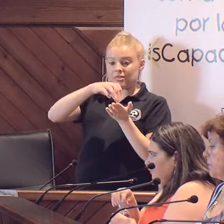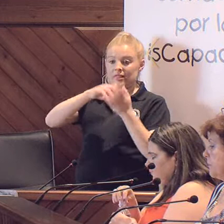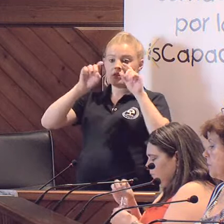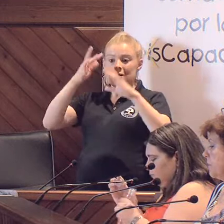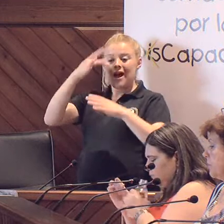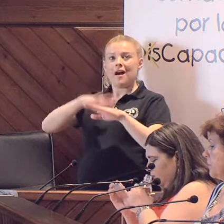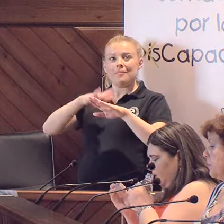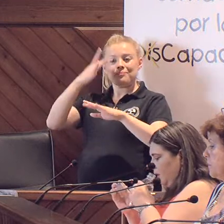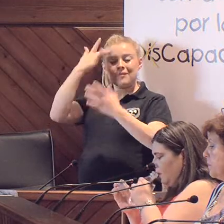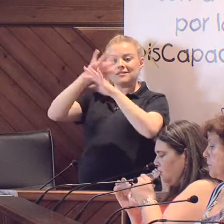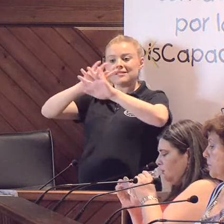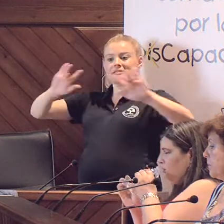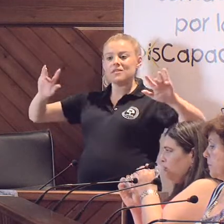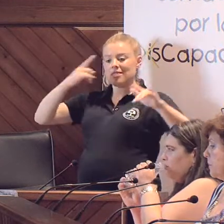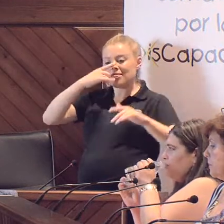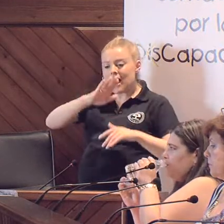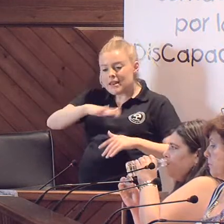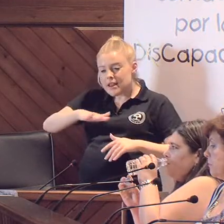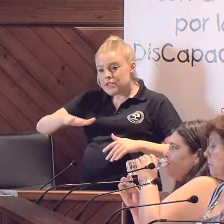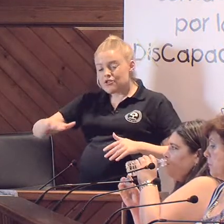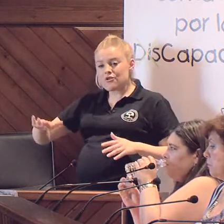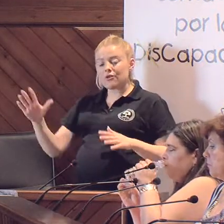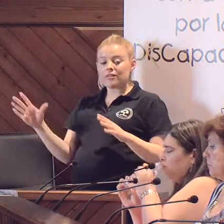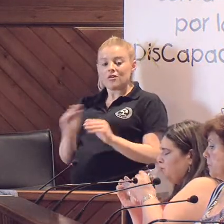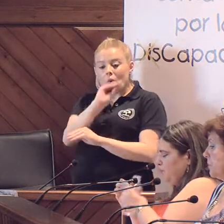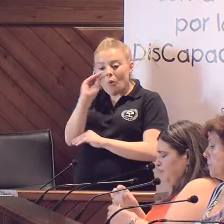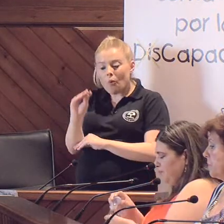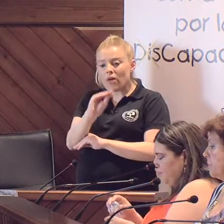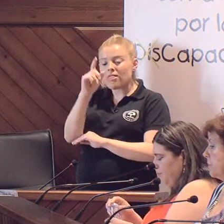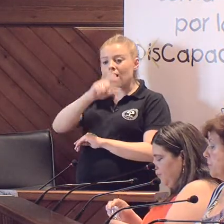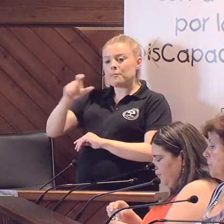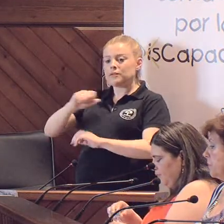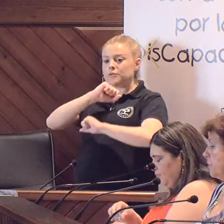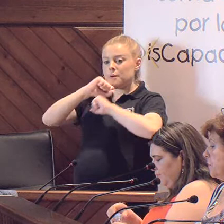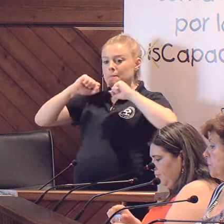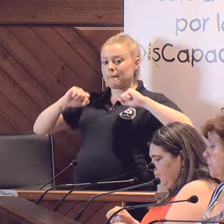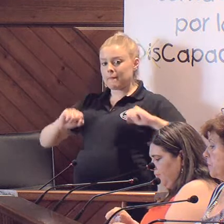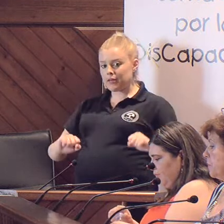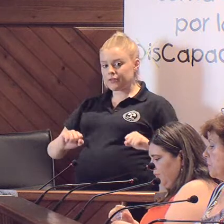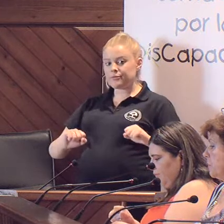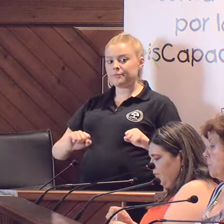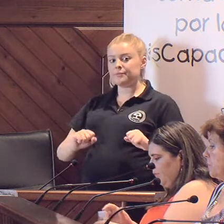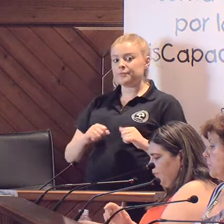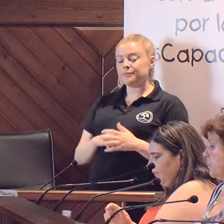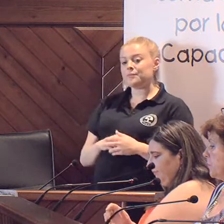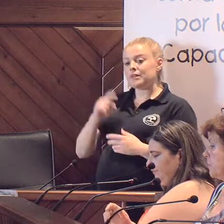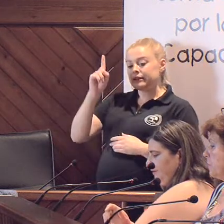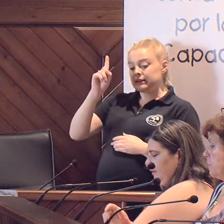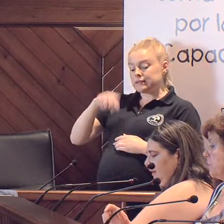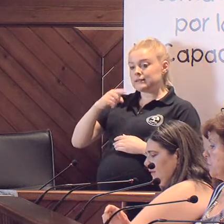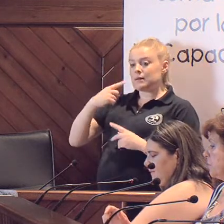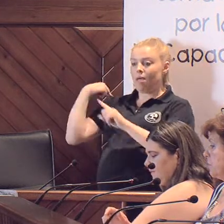sensibilizar a los más pequeños en el tema de cuidar a sus mayores. El tema del vínculo